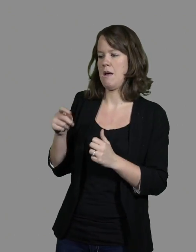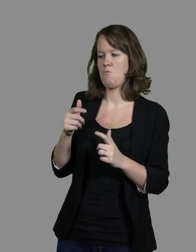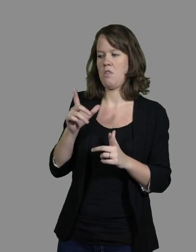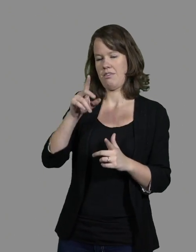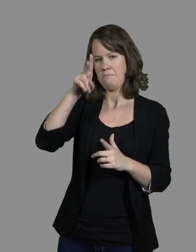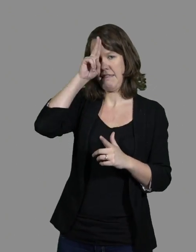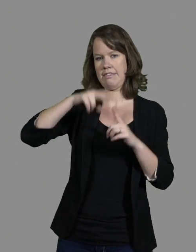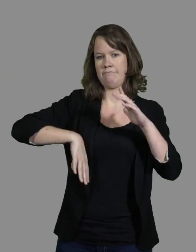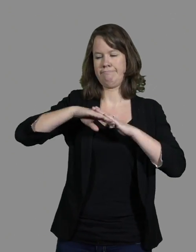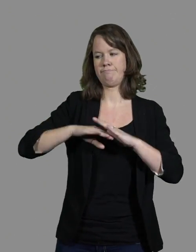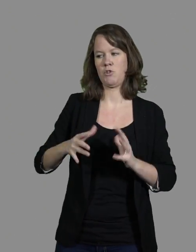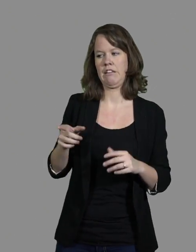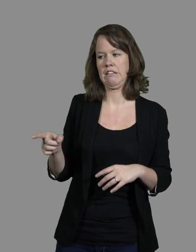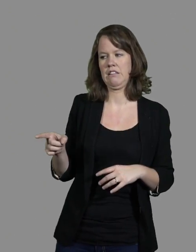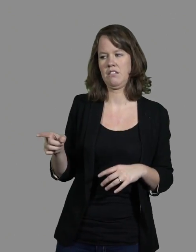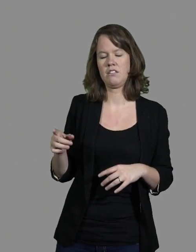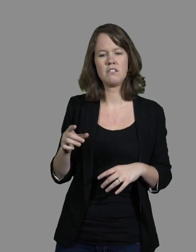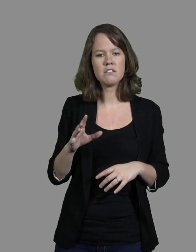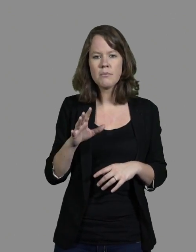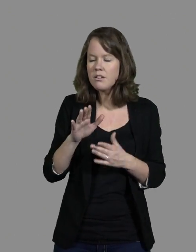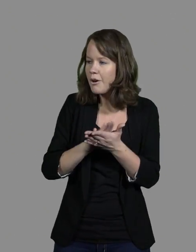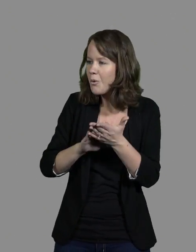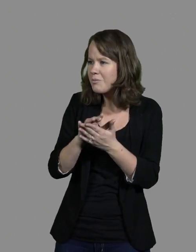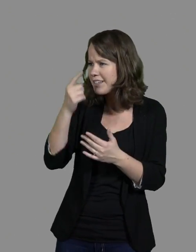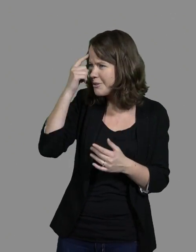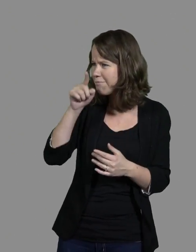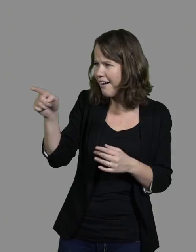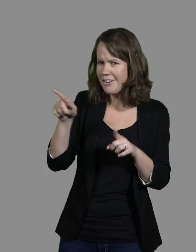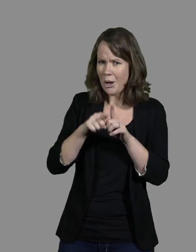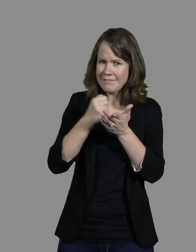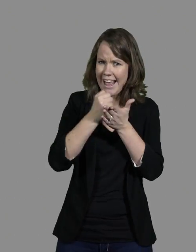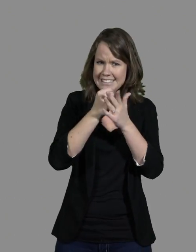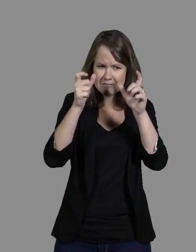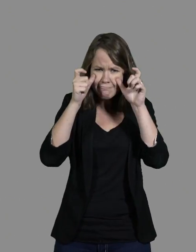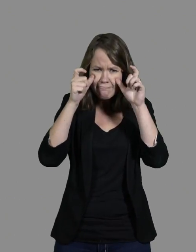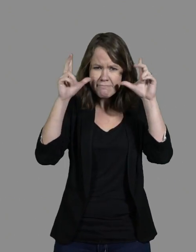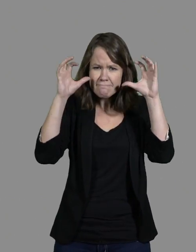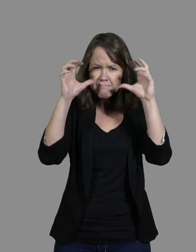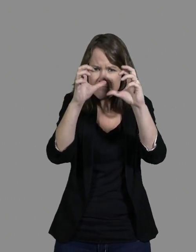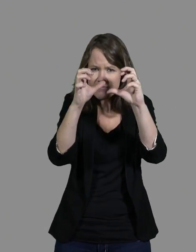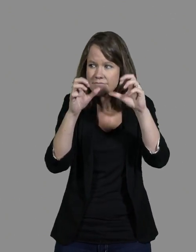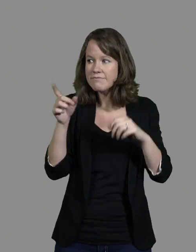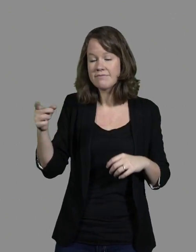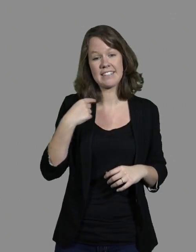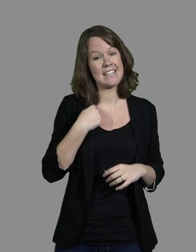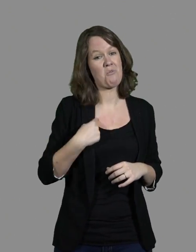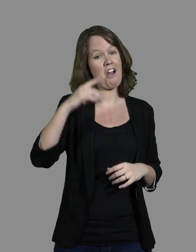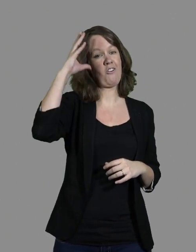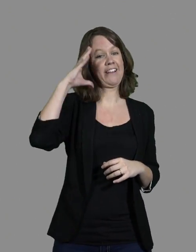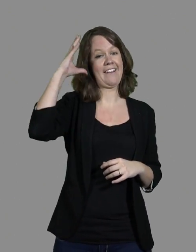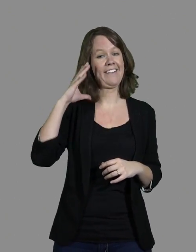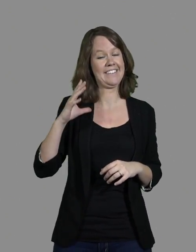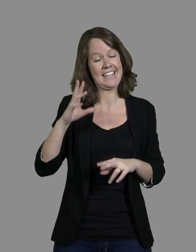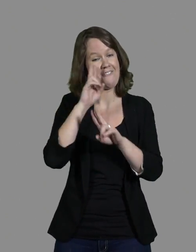Mais, excusez-moi, mais ils ne vous ont pas fait juste passer des tests pour voir si vous deviez porter des lunettes ? Je fais partie de l'ancienne génération. Où, à l'école,